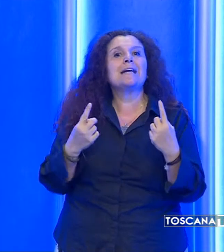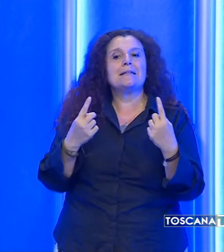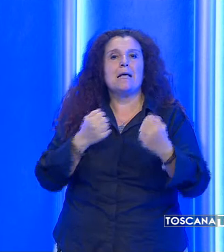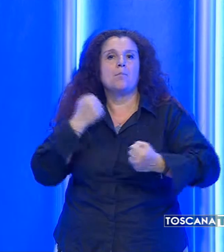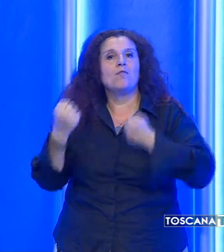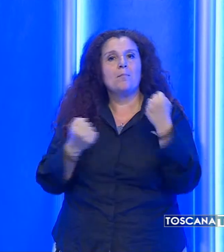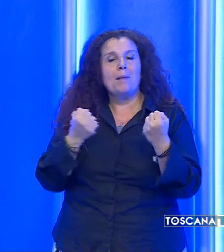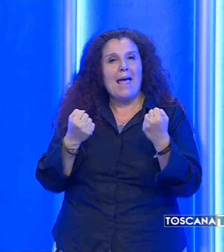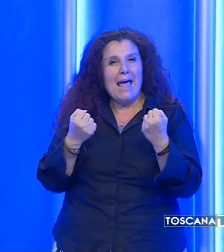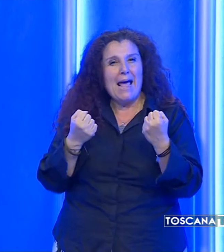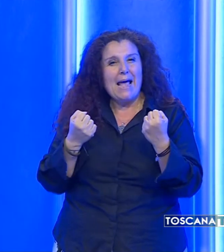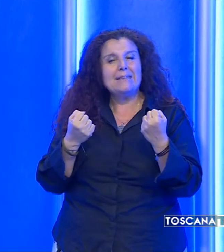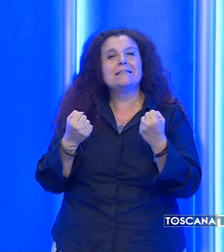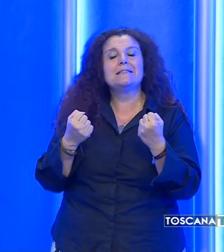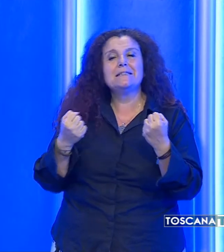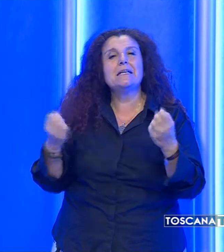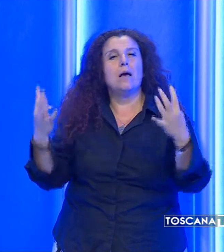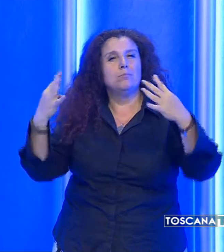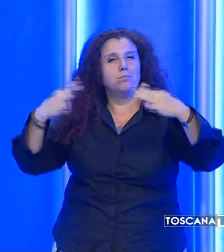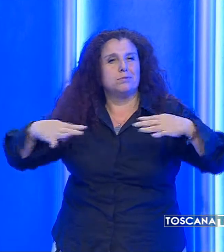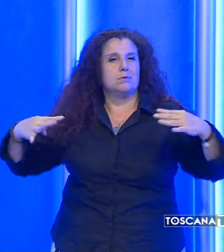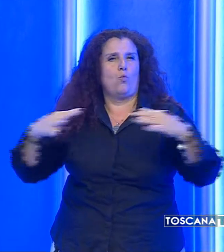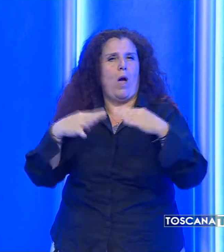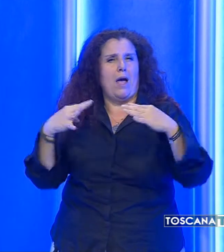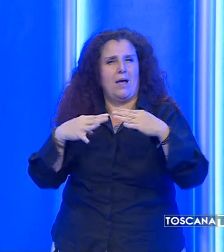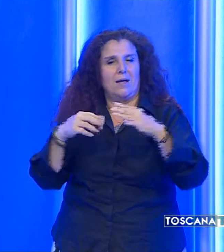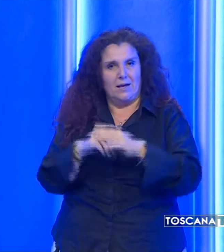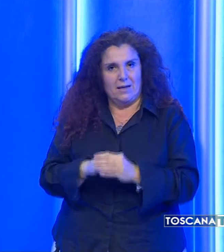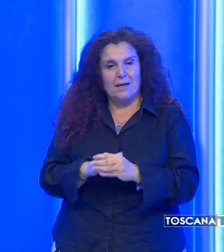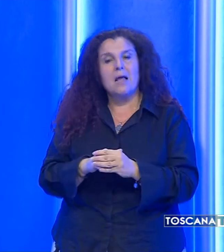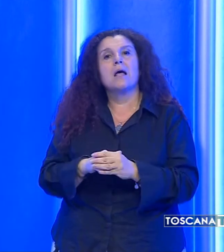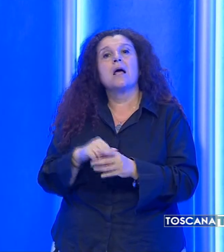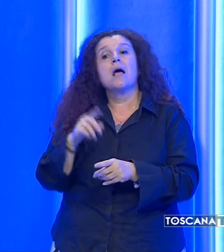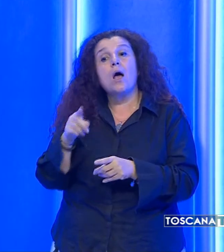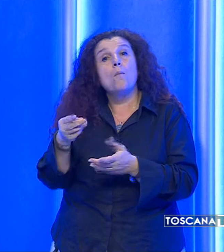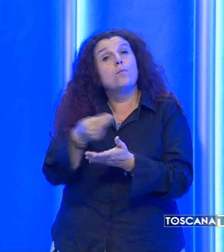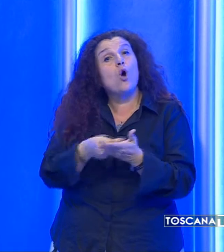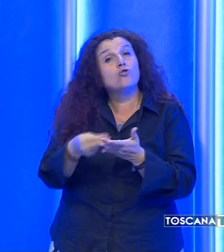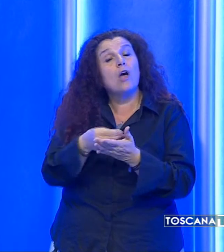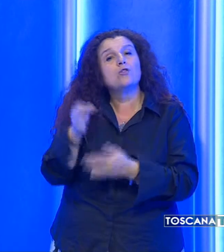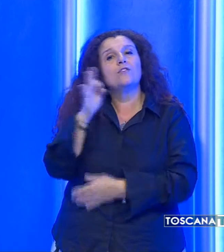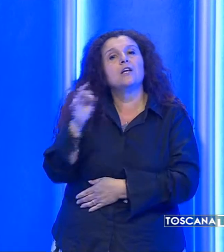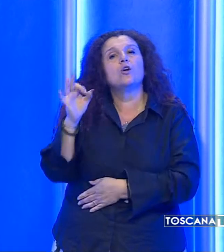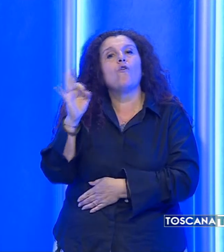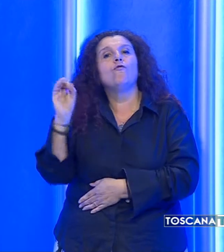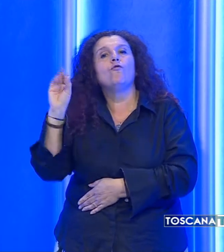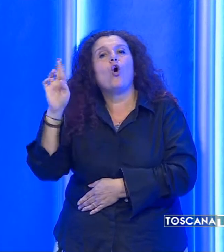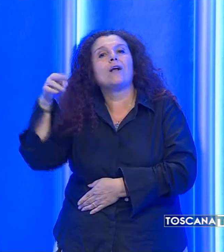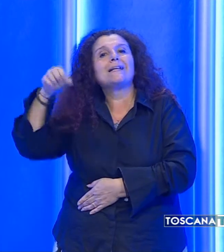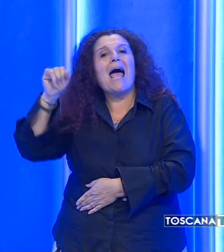'eroica impresa e il crudo scontro. Si tratta di un progetto di Federico Fornai